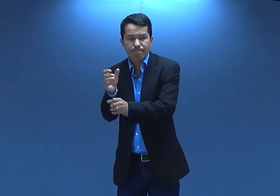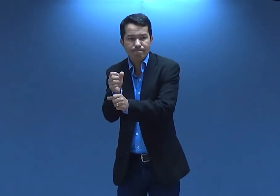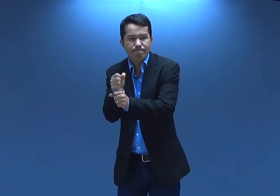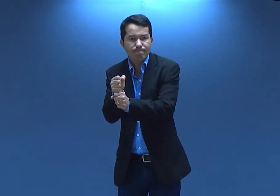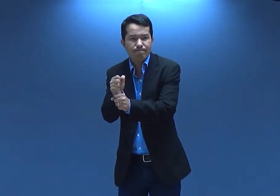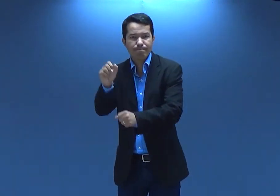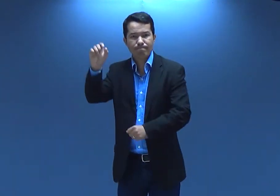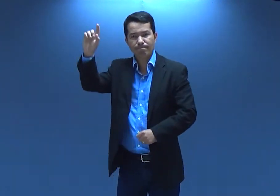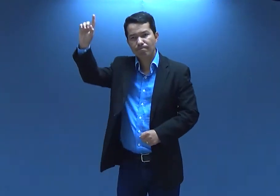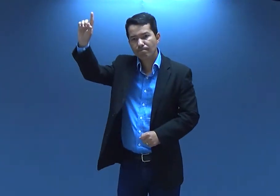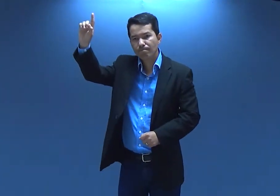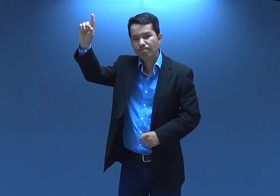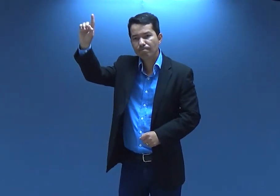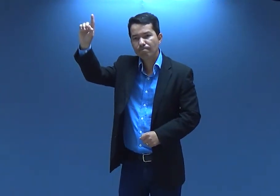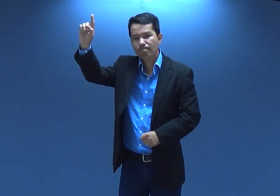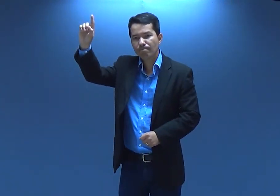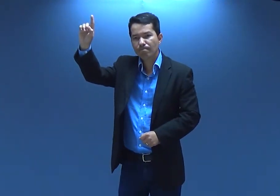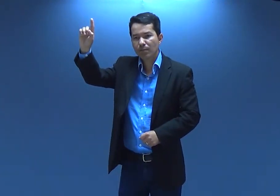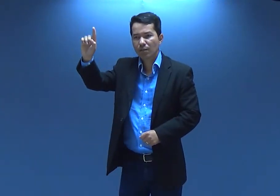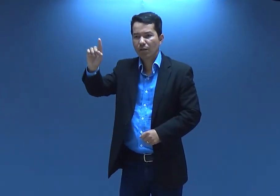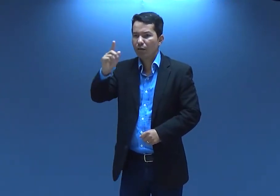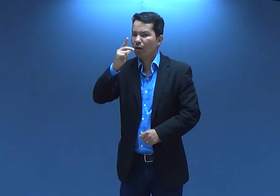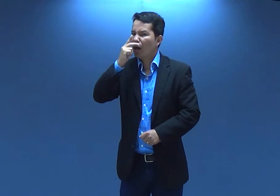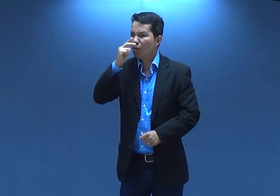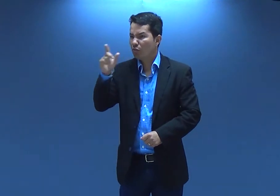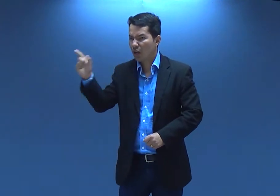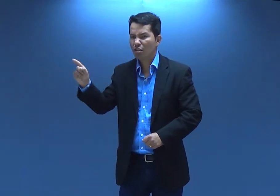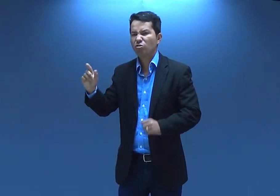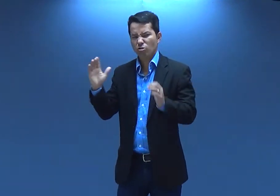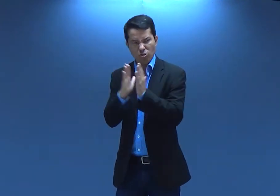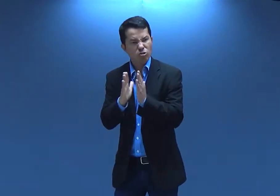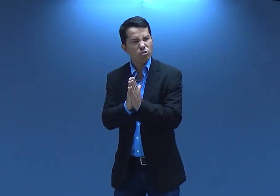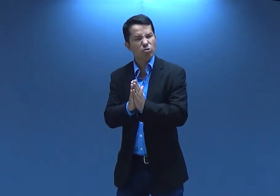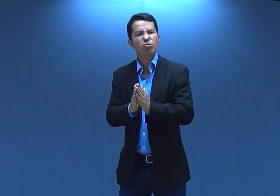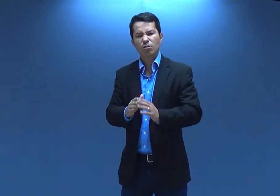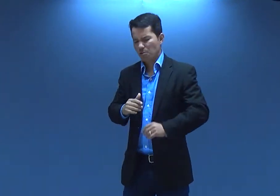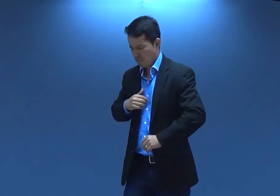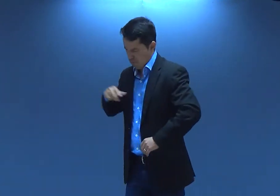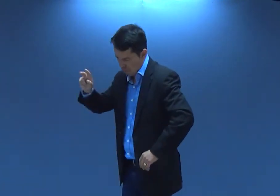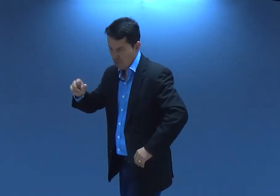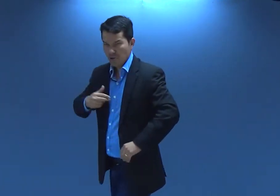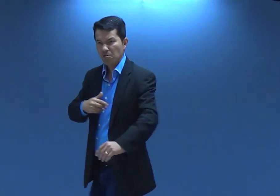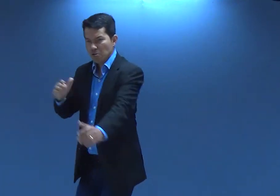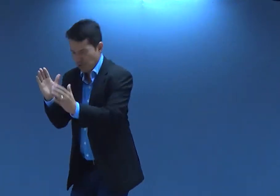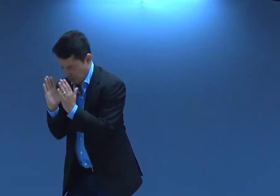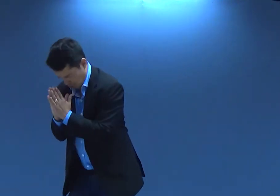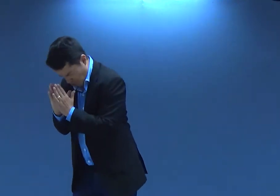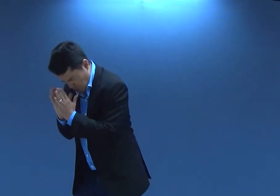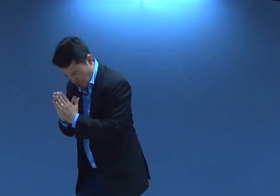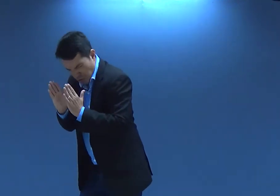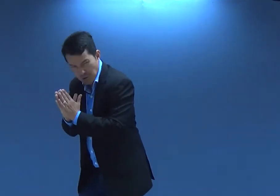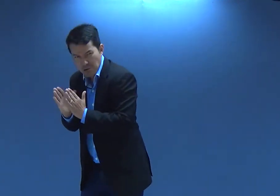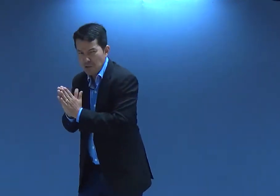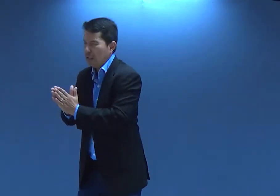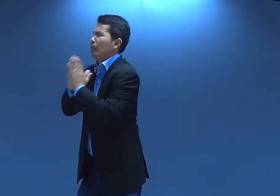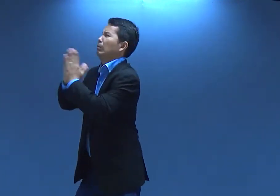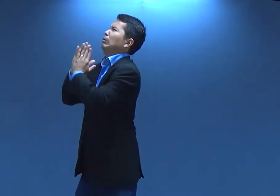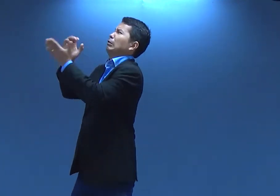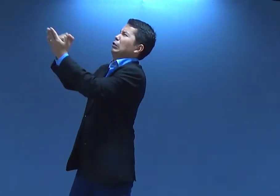Mas ela confiou em Deus. Eu acho que ela orava. Eu vou orar. E